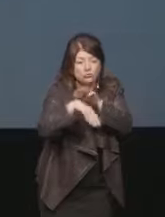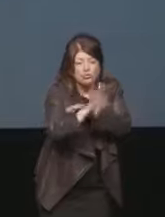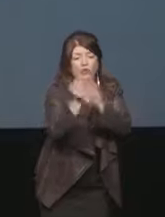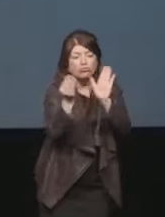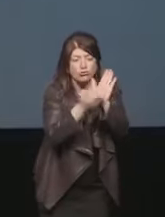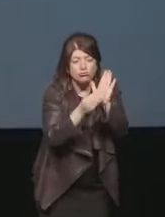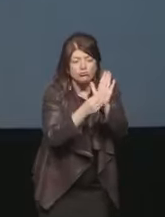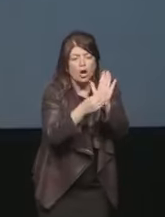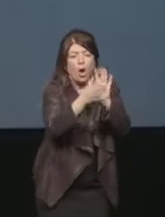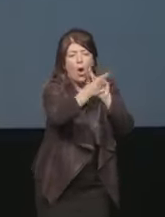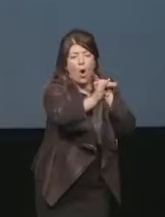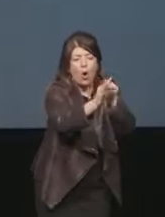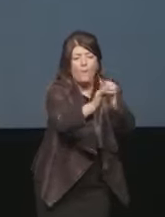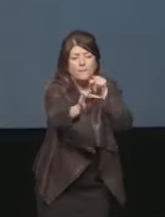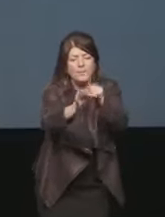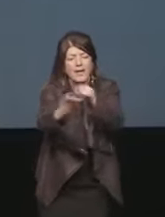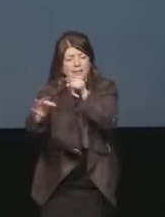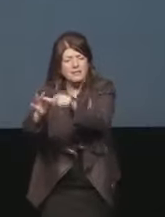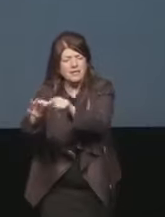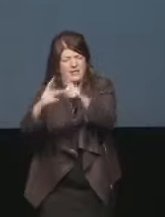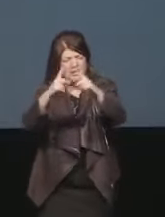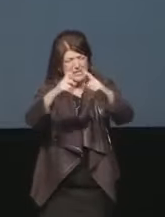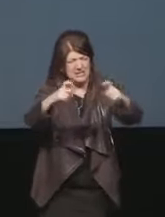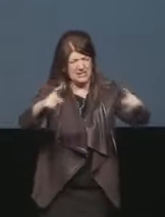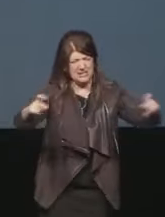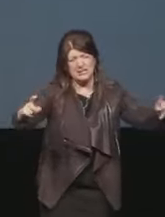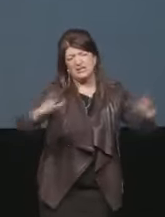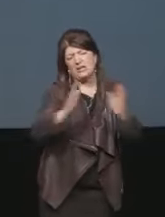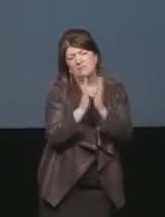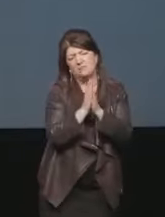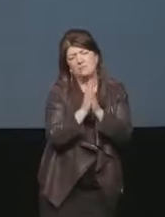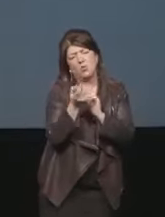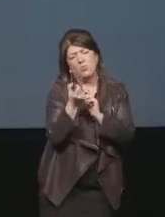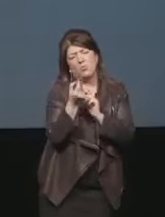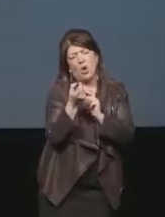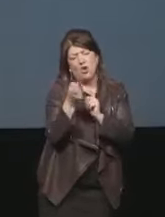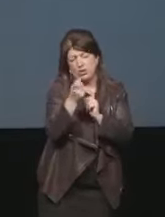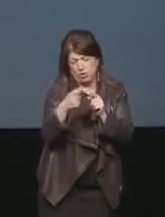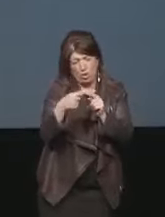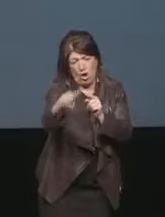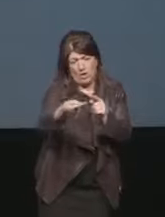'agenda stessa vi chiediamo solo qualche giorno di pazienza perché è un work in progress